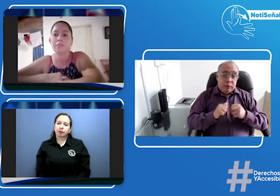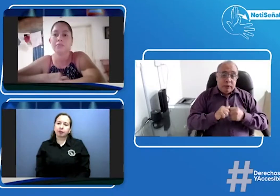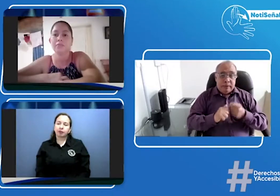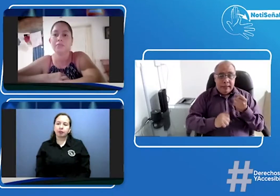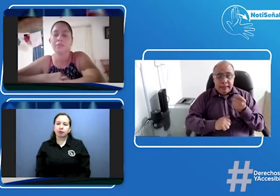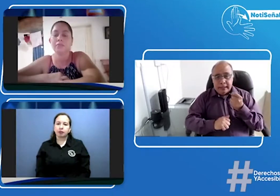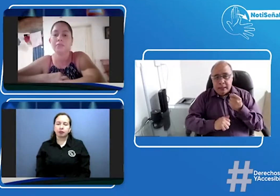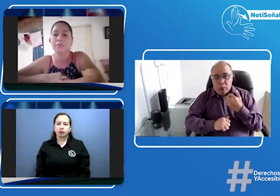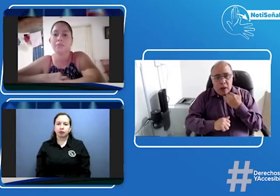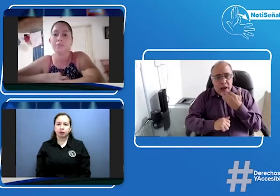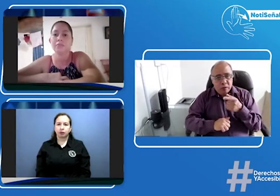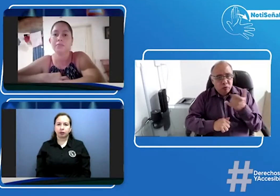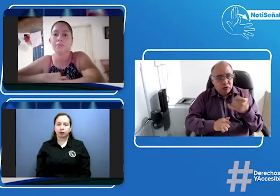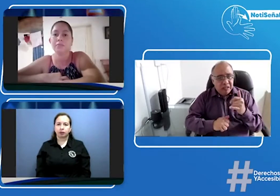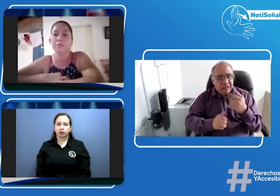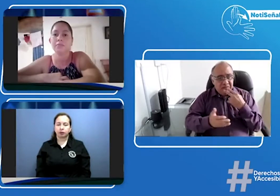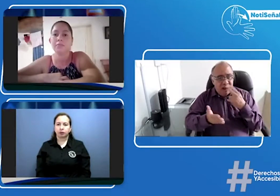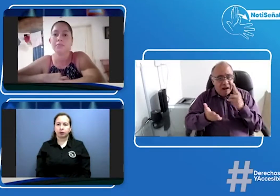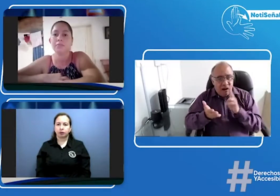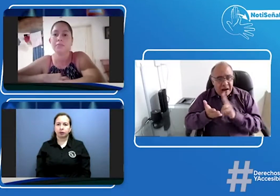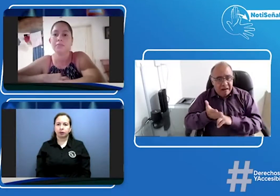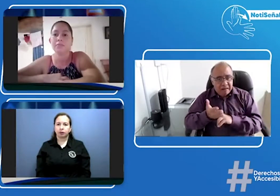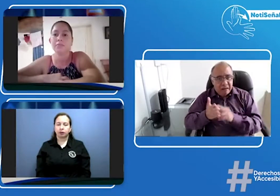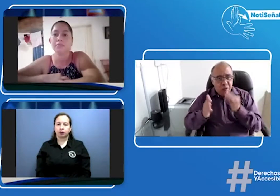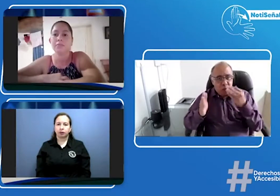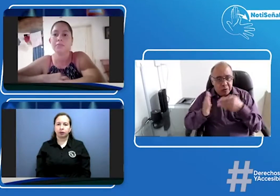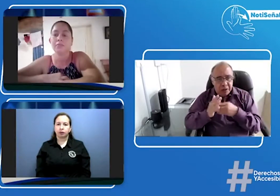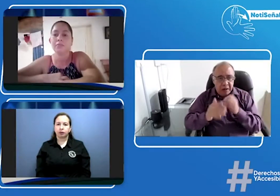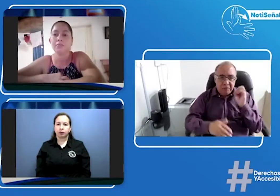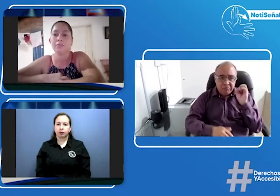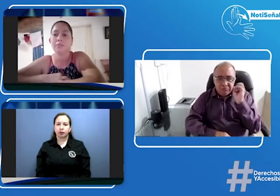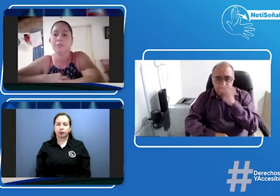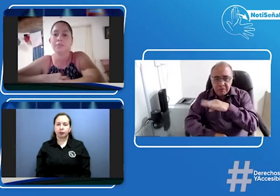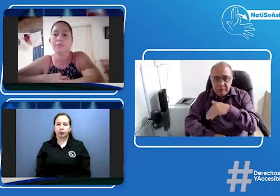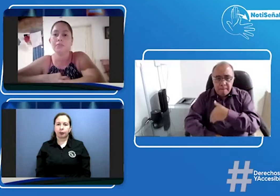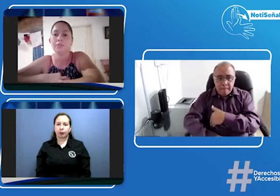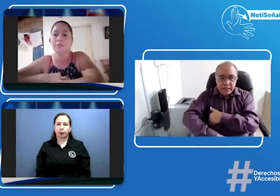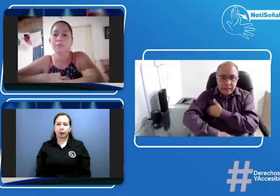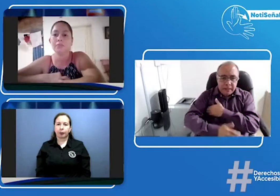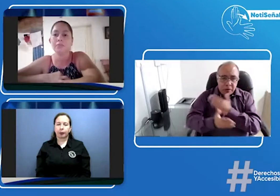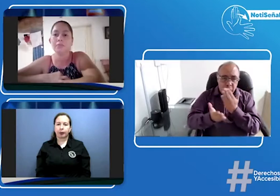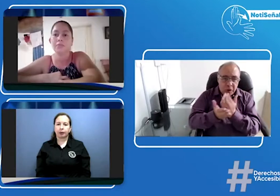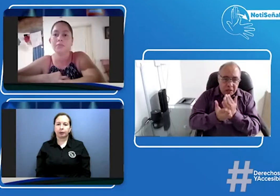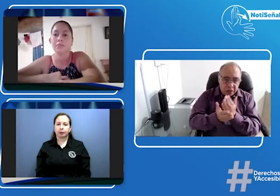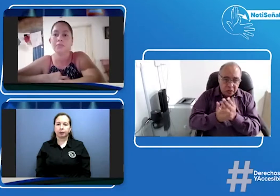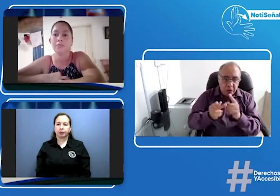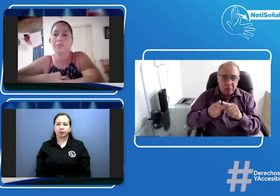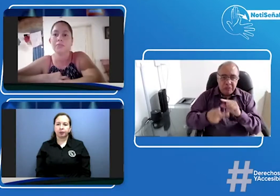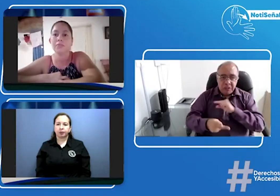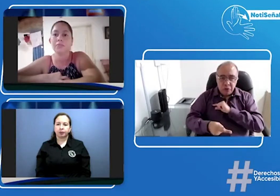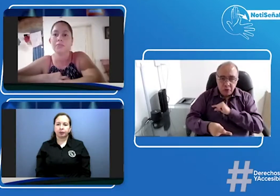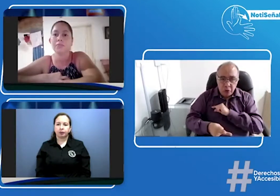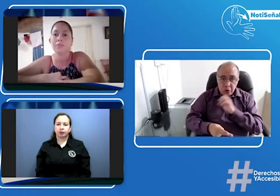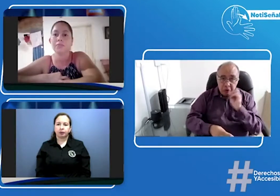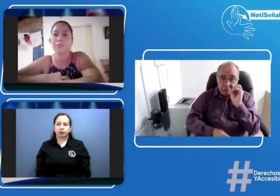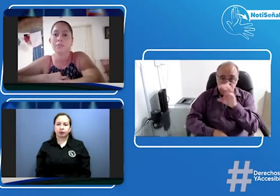el problema es un problema muy delicado ¿no? porque ustedes ya interpusieron este recurso también enviaron